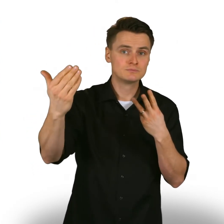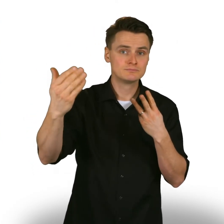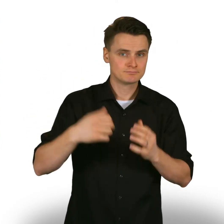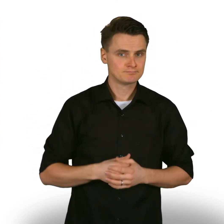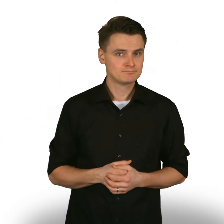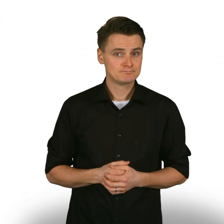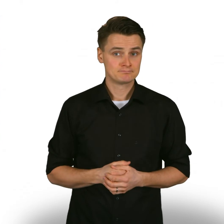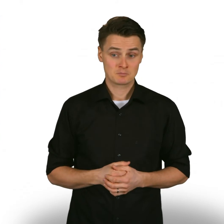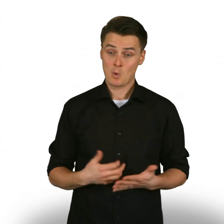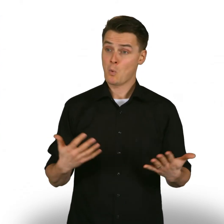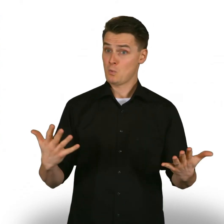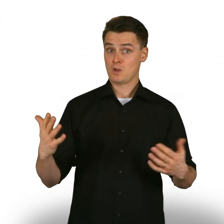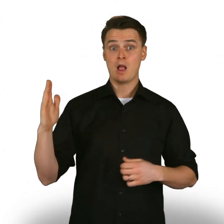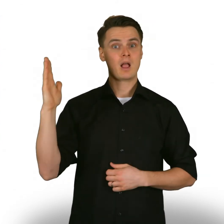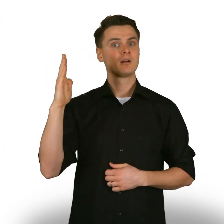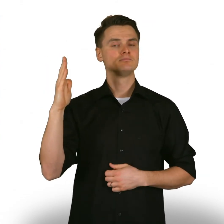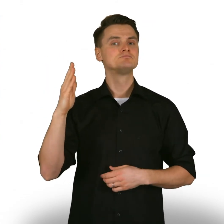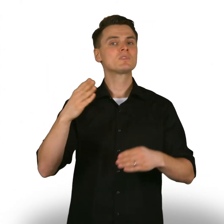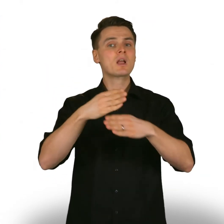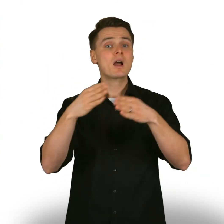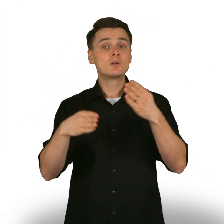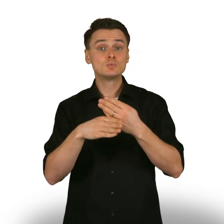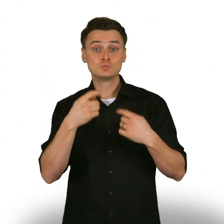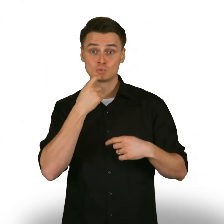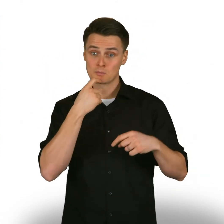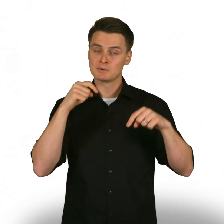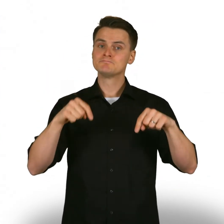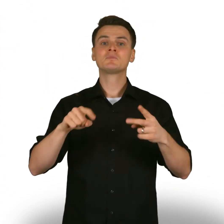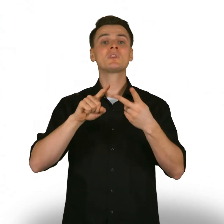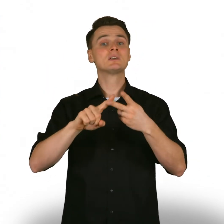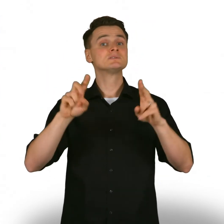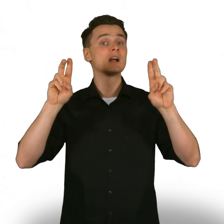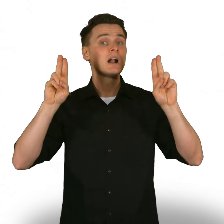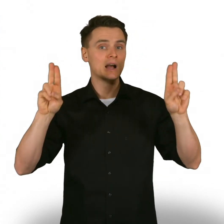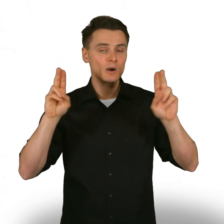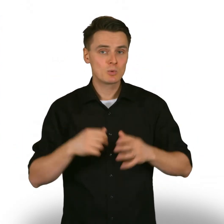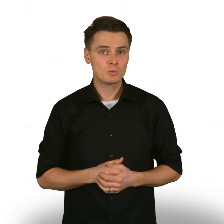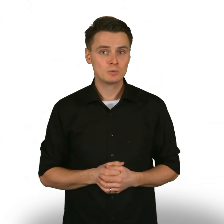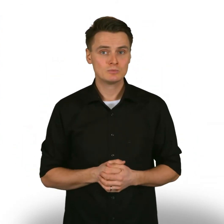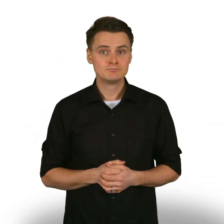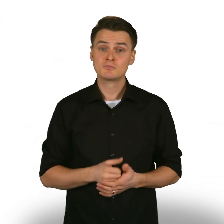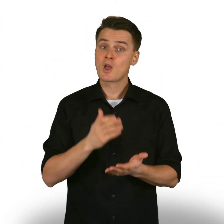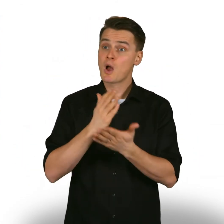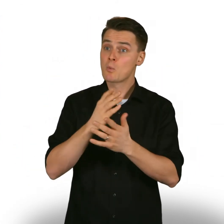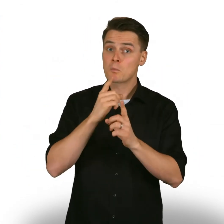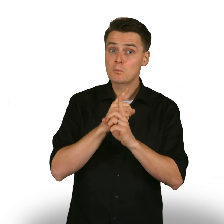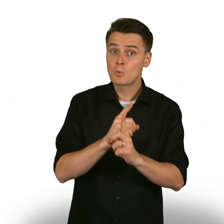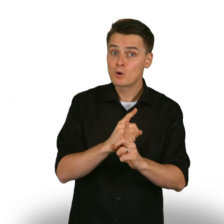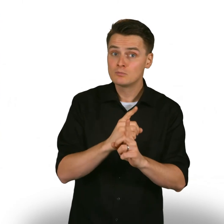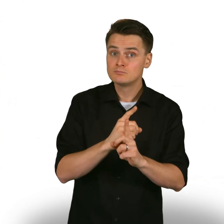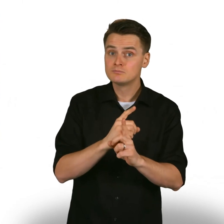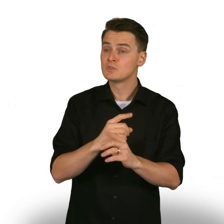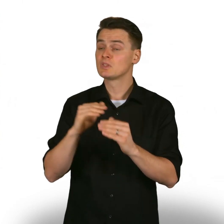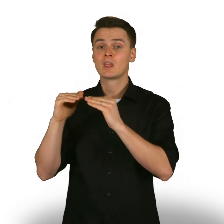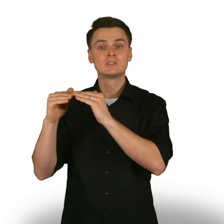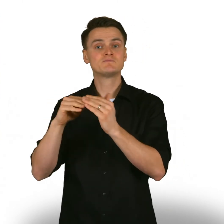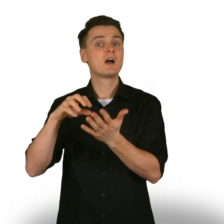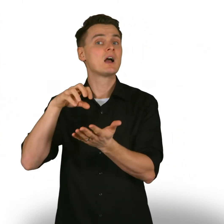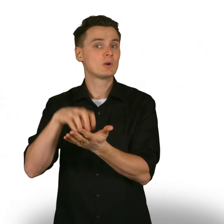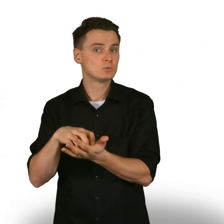On aika rakentaa Suomesta jälleen reilu, oikeudenmukainen ja tasa-arvoinen yhteiskunta.